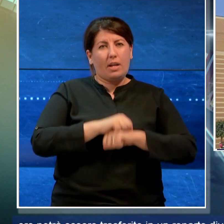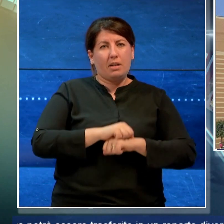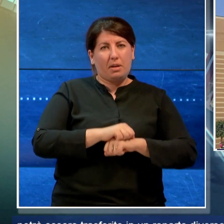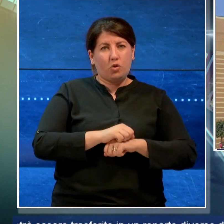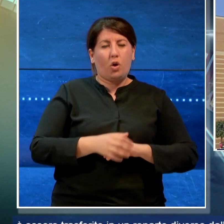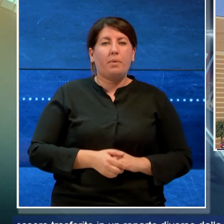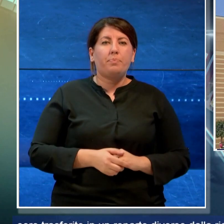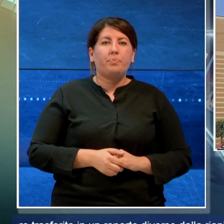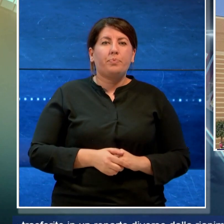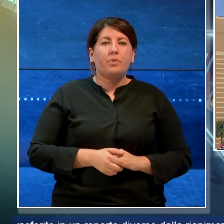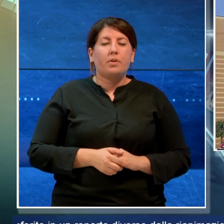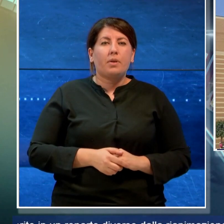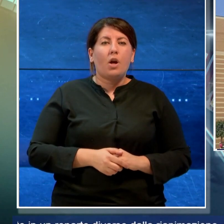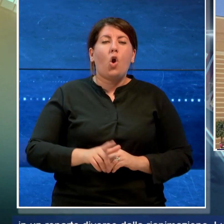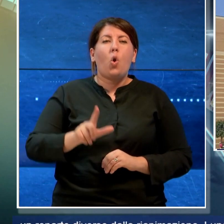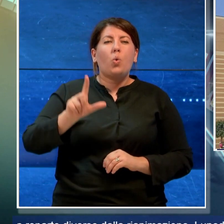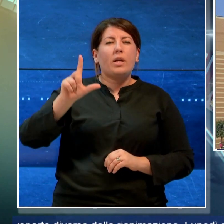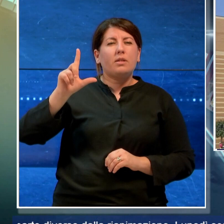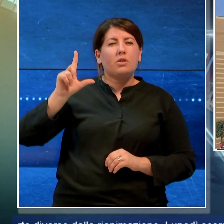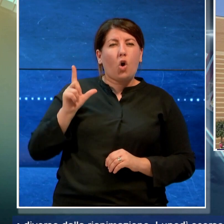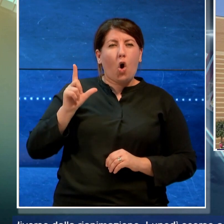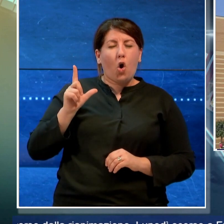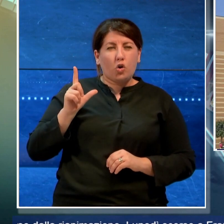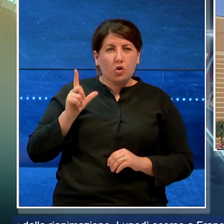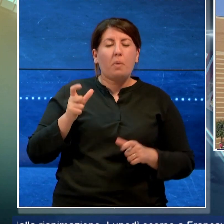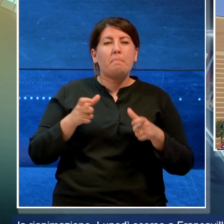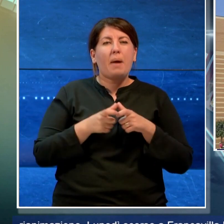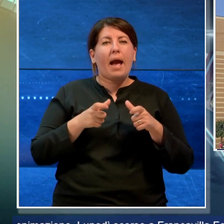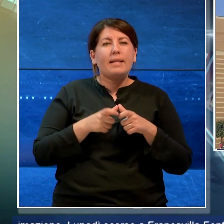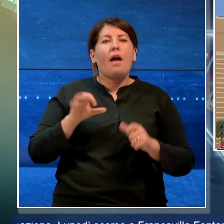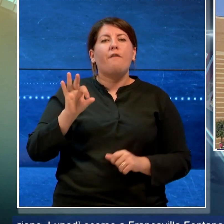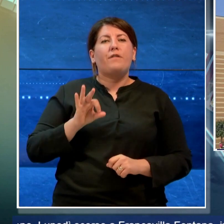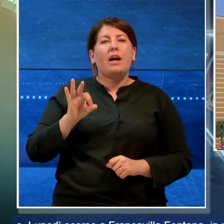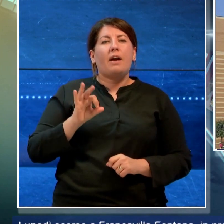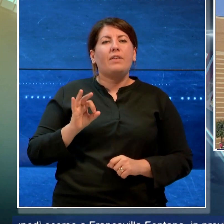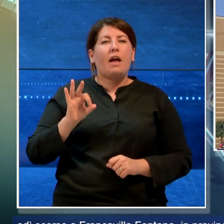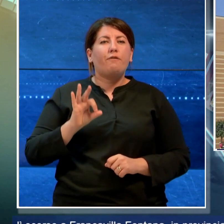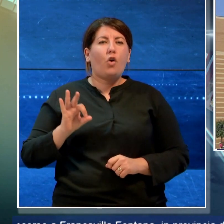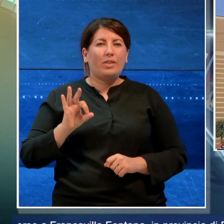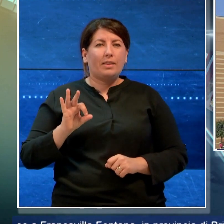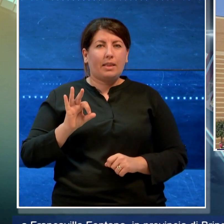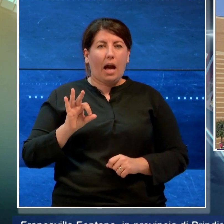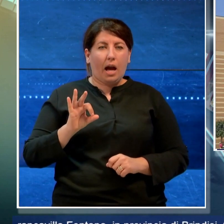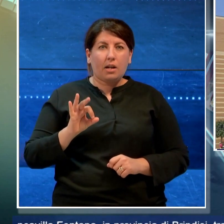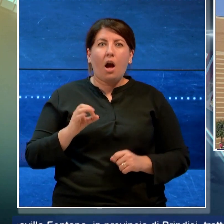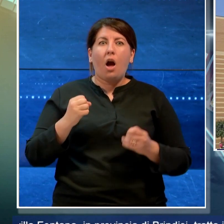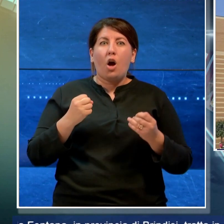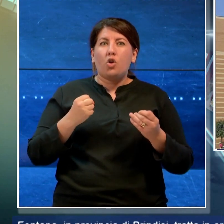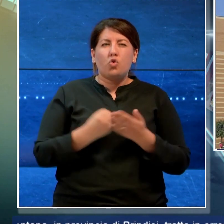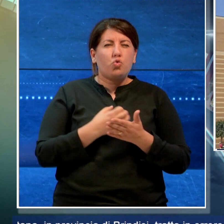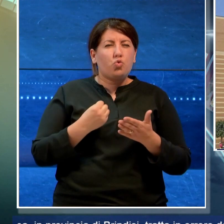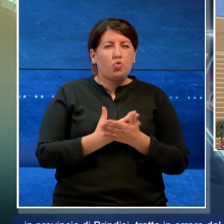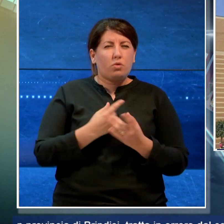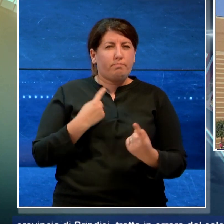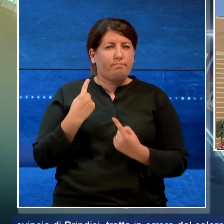Lunedì scorso a Francavilla Fontana è accaduto l'episodio. La nonna tratta in